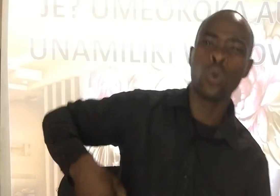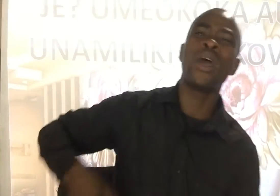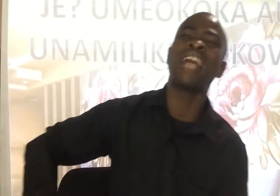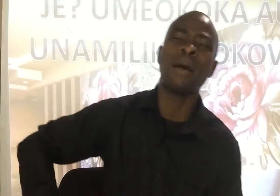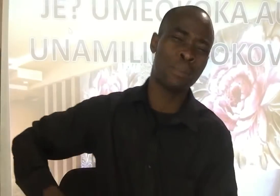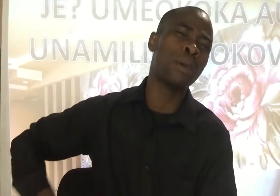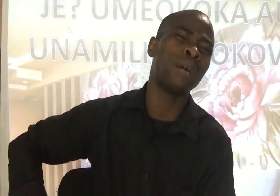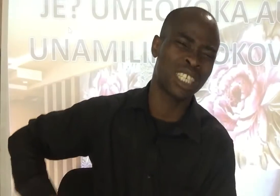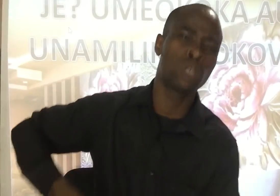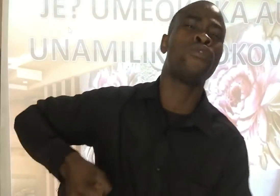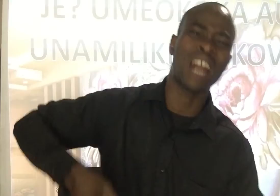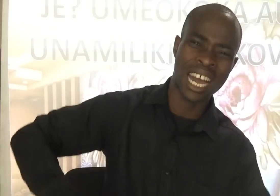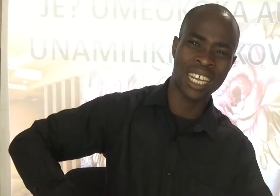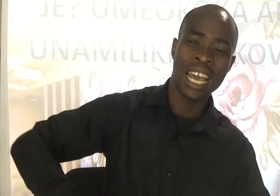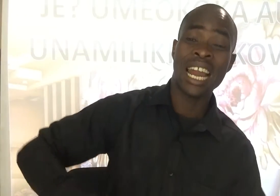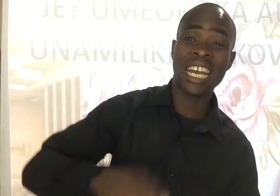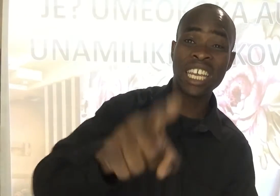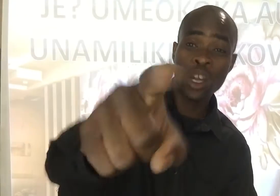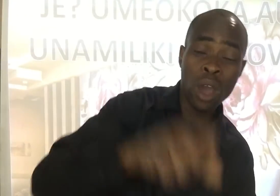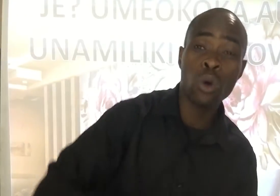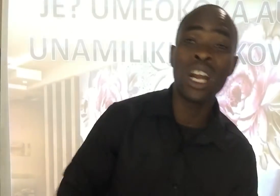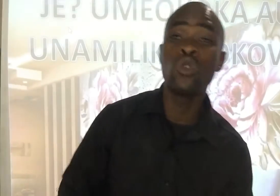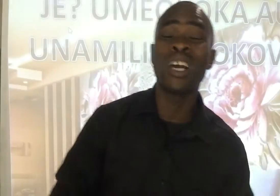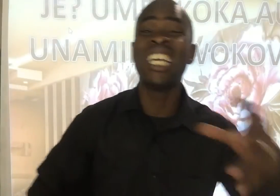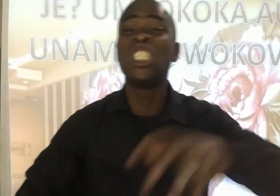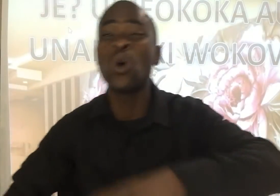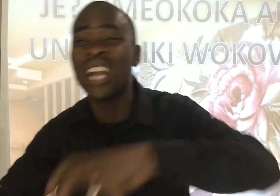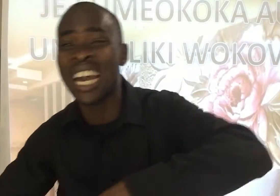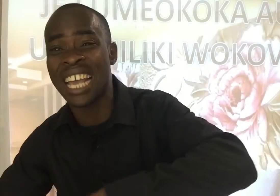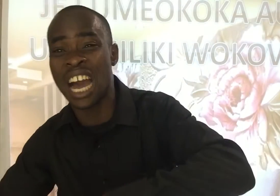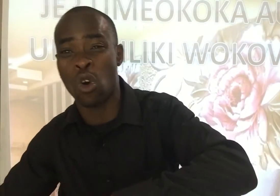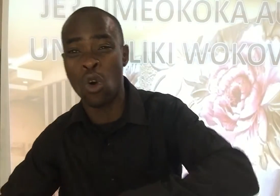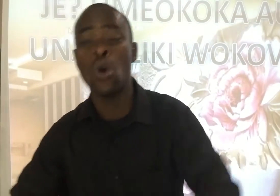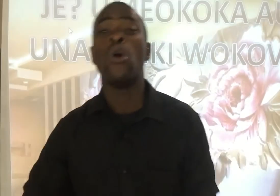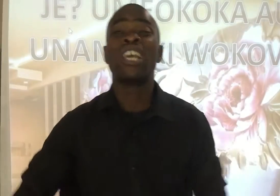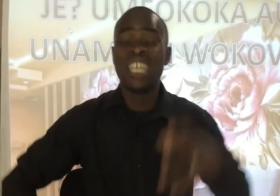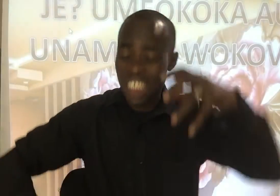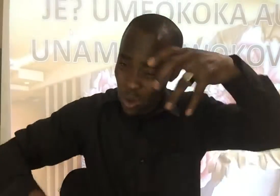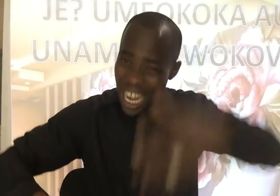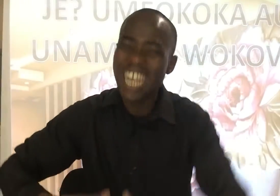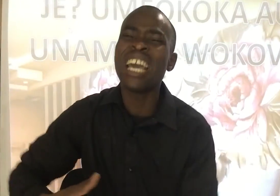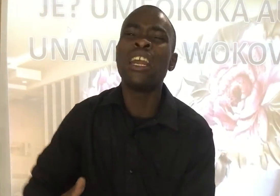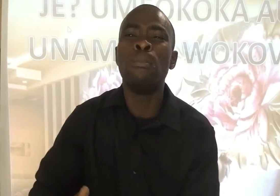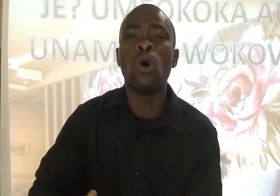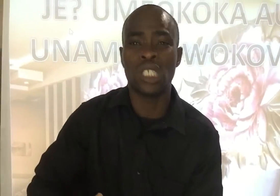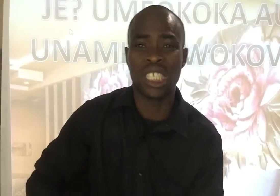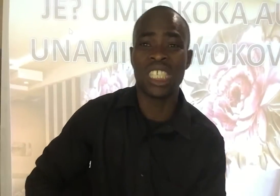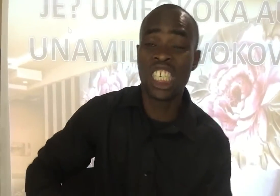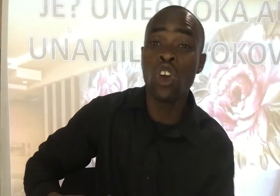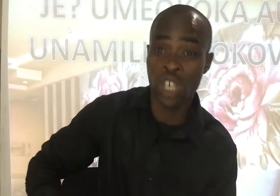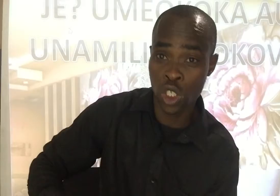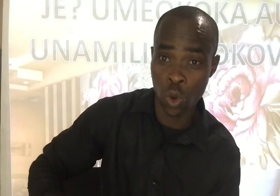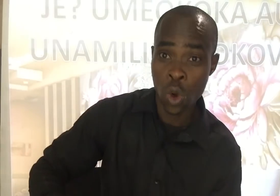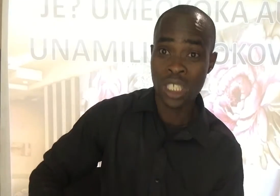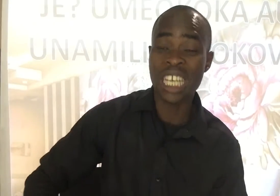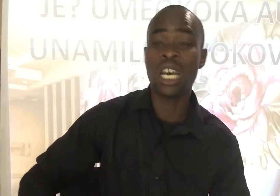Mwenda amebeba kitu flani Lakini weu unajua kilicho ndani yako Kilicho ndani ya ire box Siyo hicho Sasa